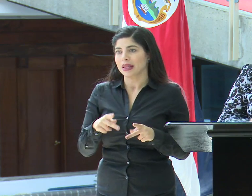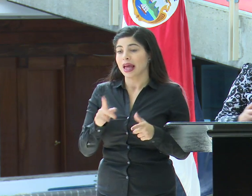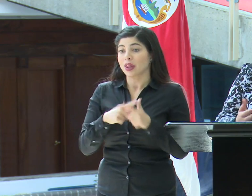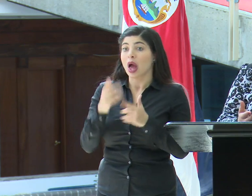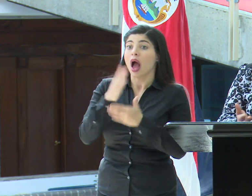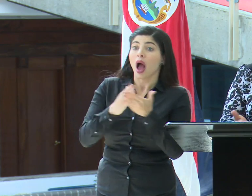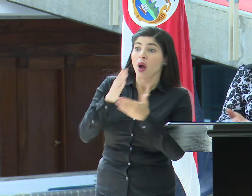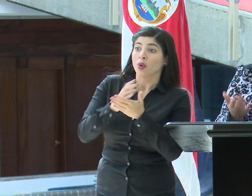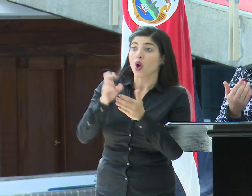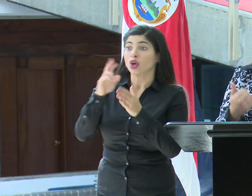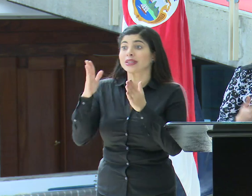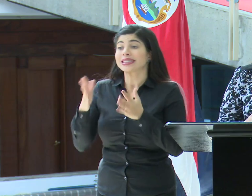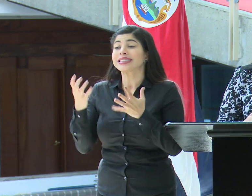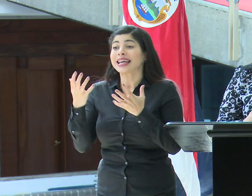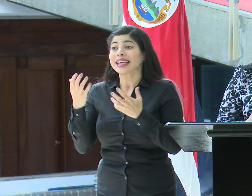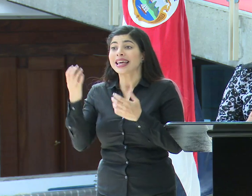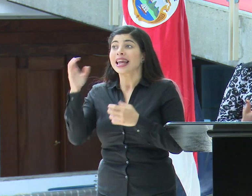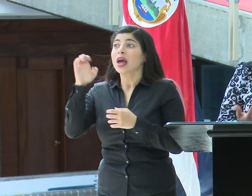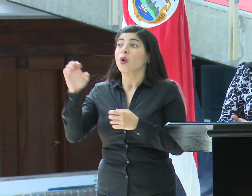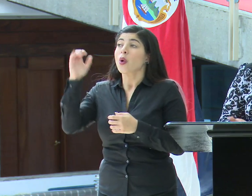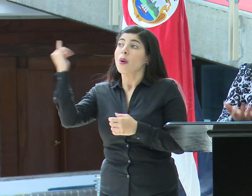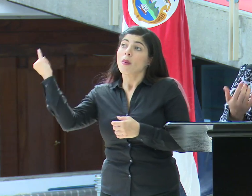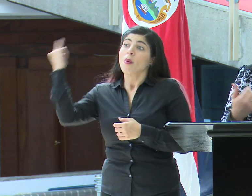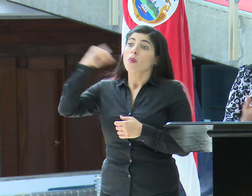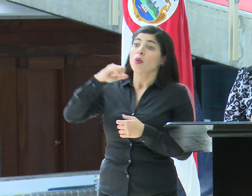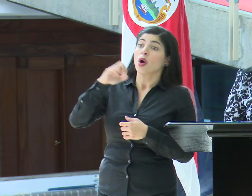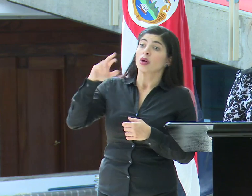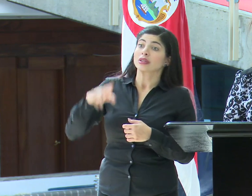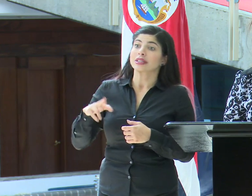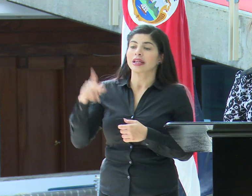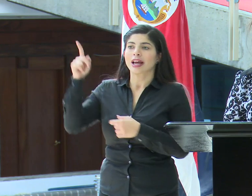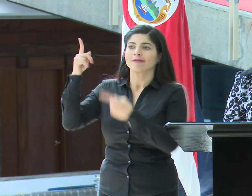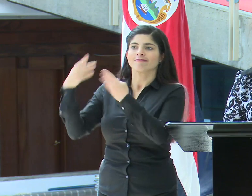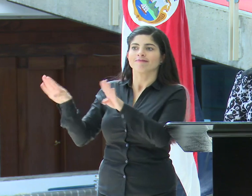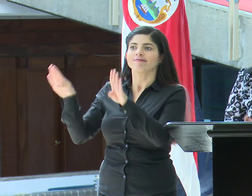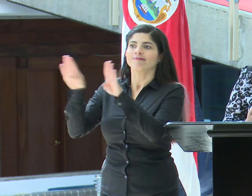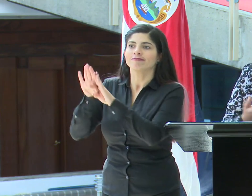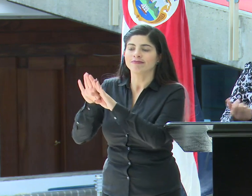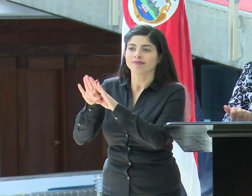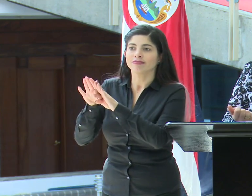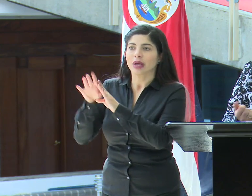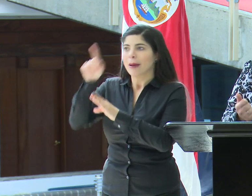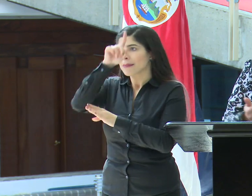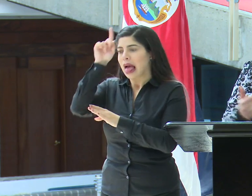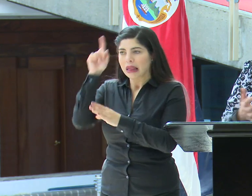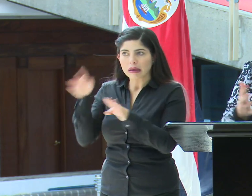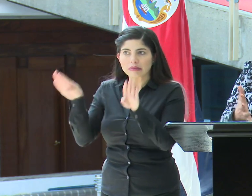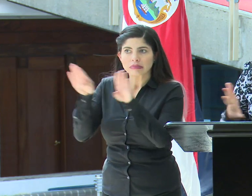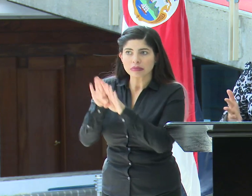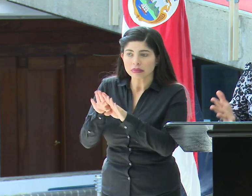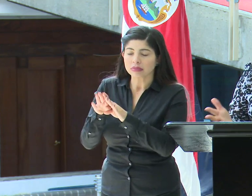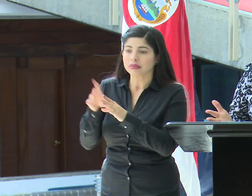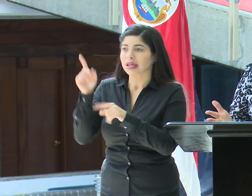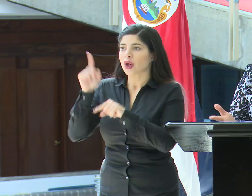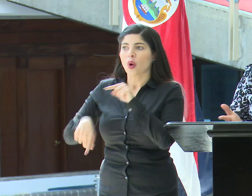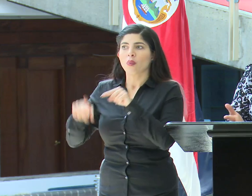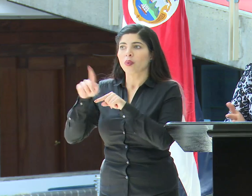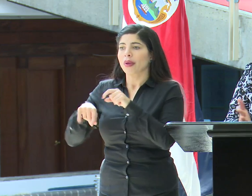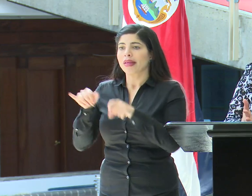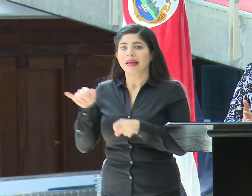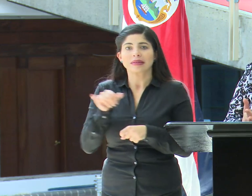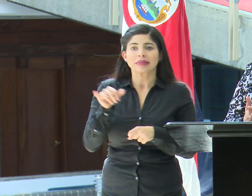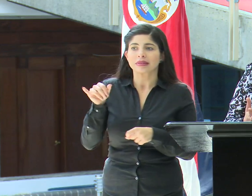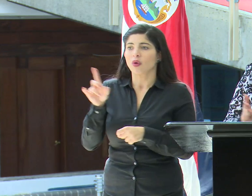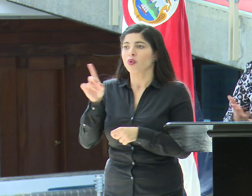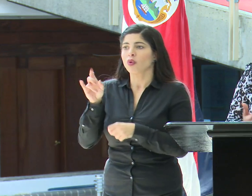hay costarricenses que querían regresar de Europa y, por ejemplo, el tránsito está cerrado vía Madrid, no pudiendo hacer esa conexión